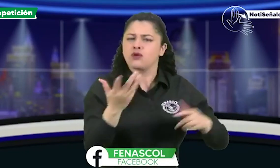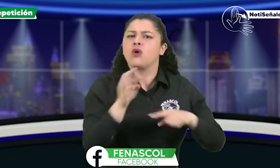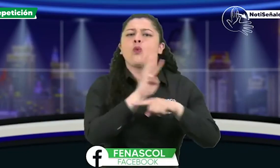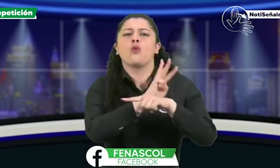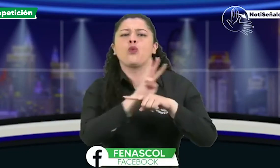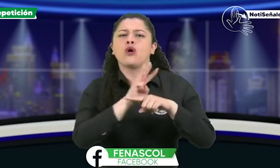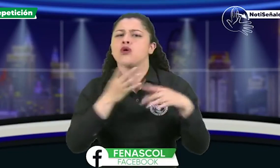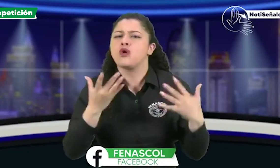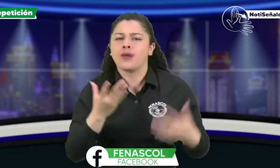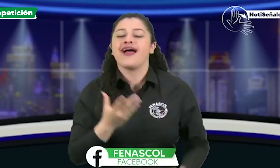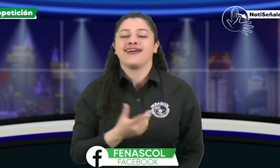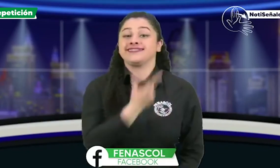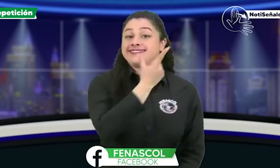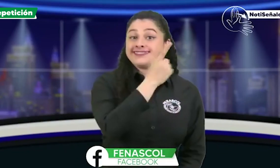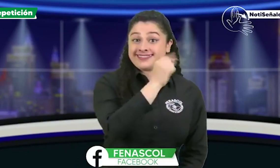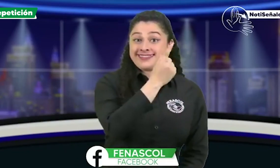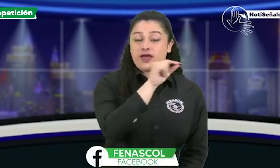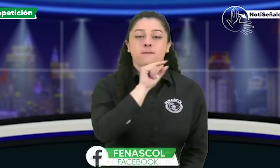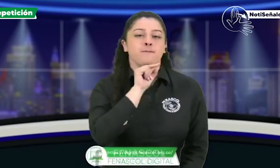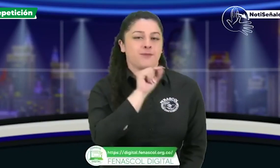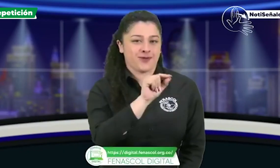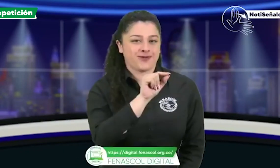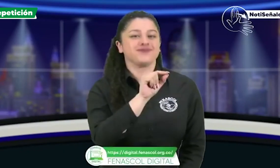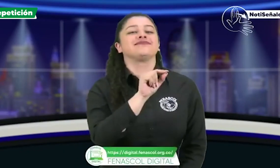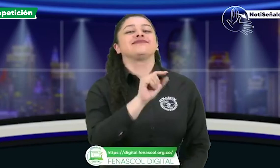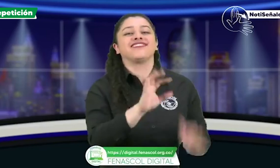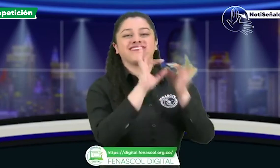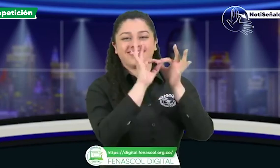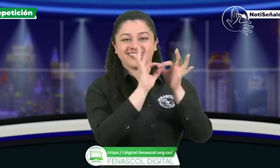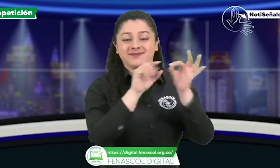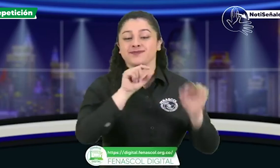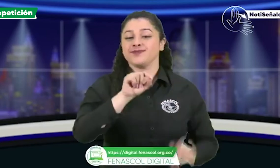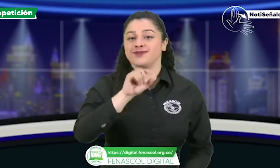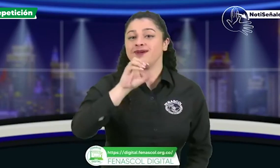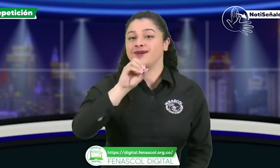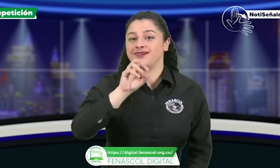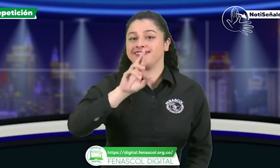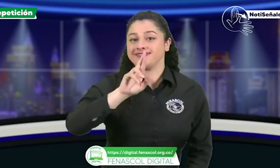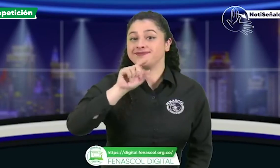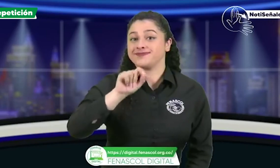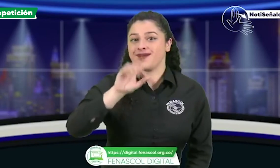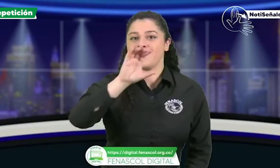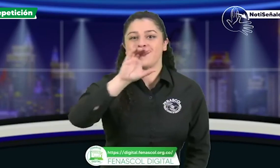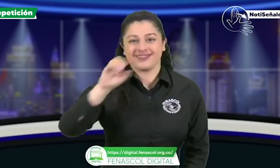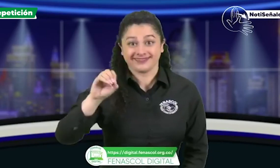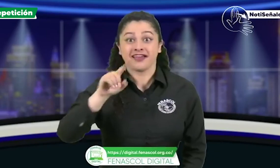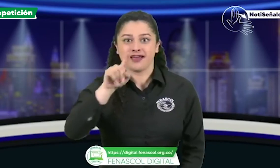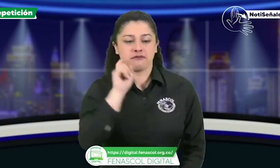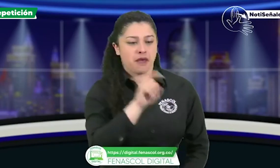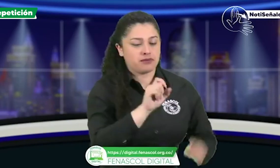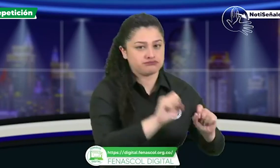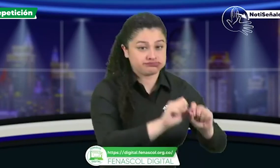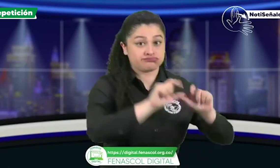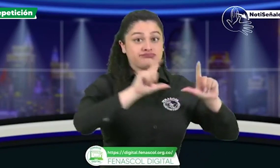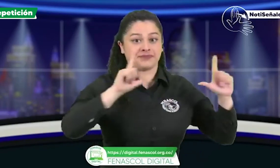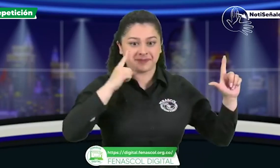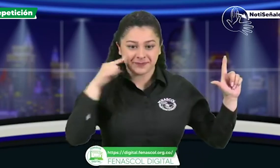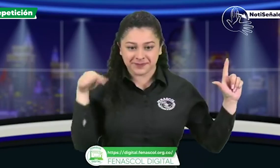Allí pueden vernos, ustedes pueden vernos por digital.fenascol.org.co